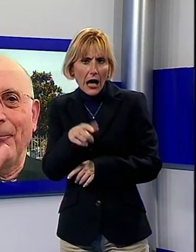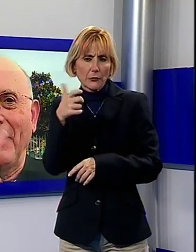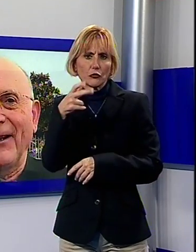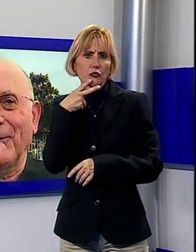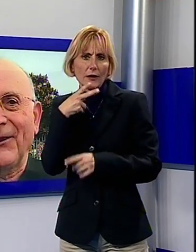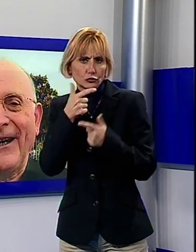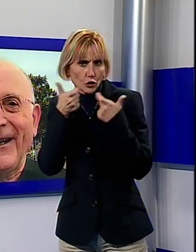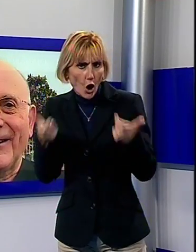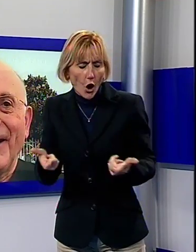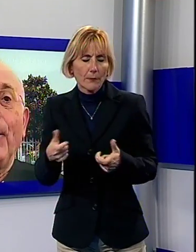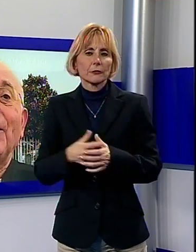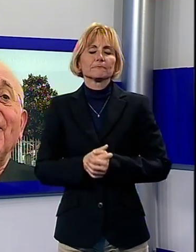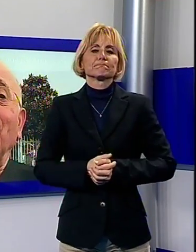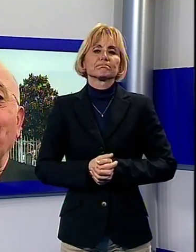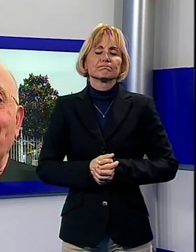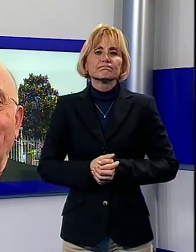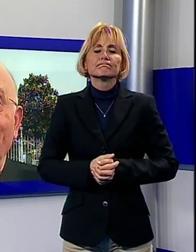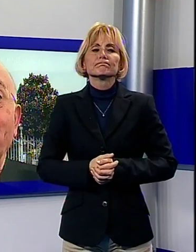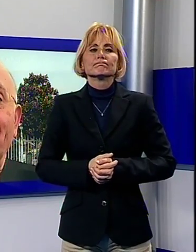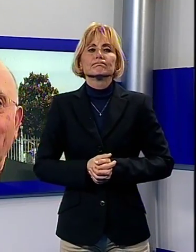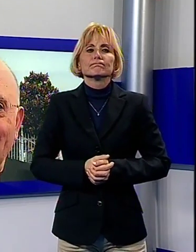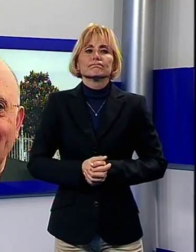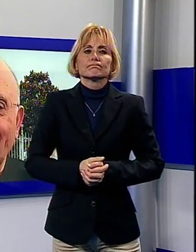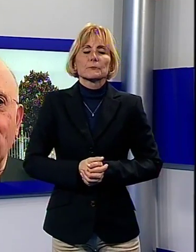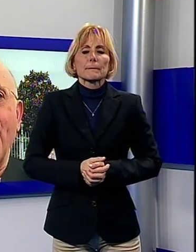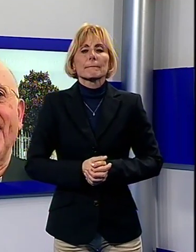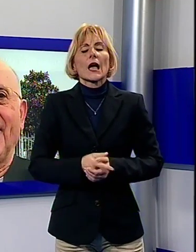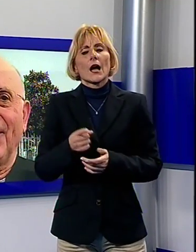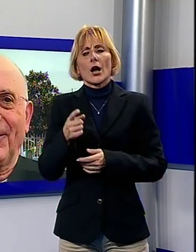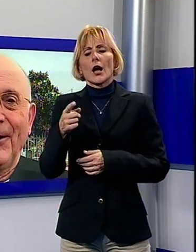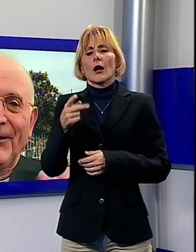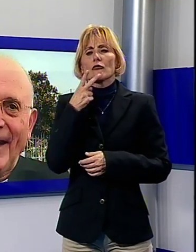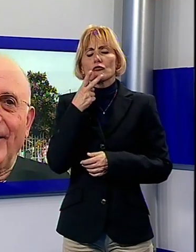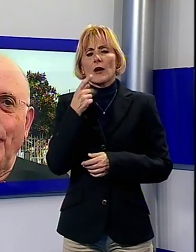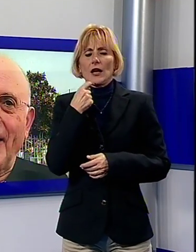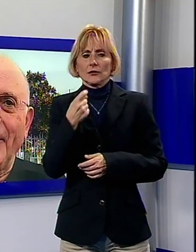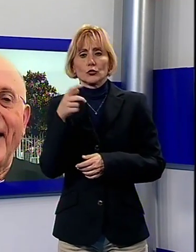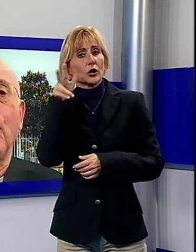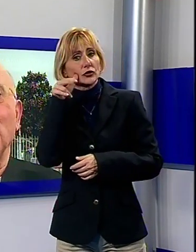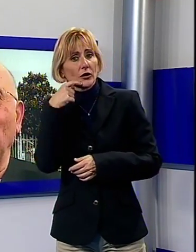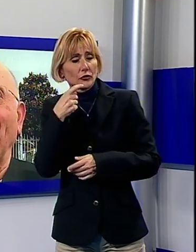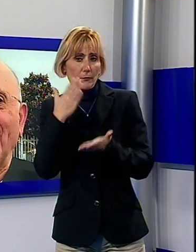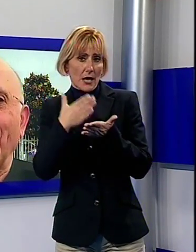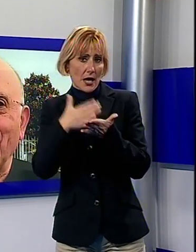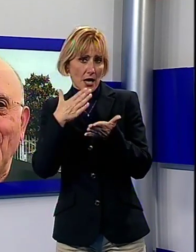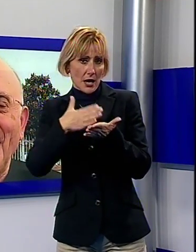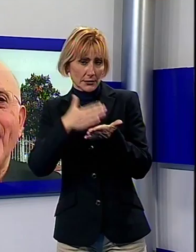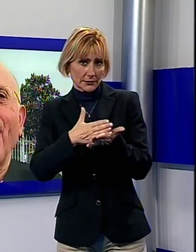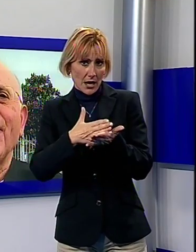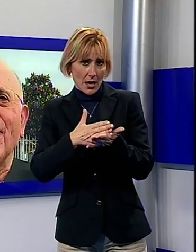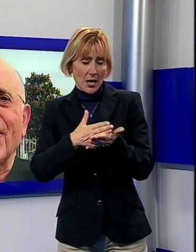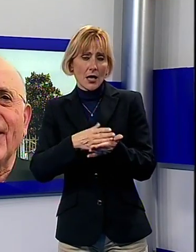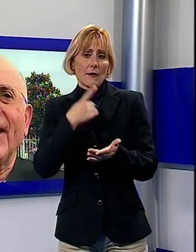all'ospedale fumava la sua sigaretta, una signora comincia a fargli questa predica. Gli dice basta Vescovo, sa che fumare fa male e giù non la finiva più.